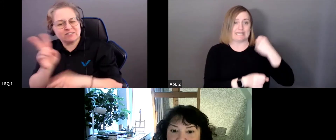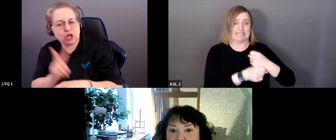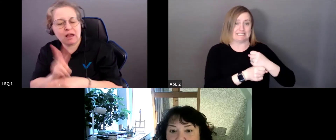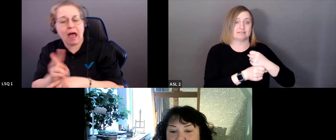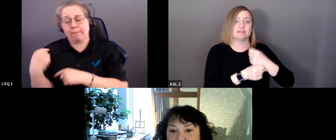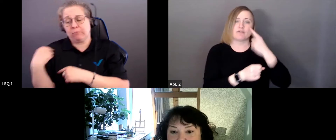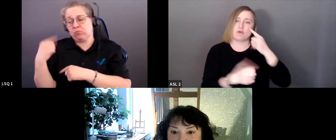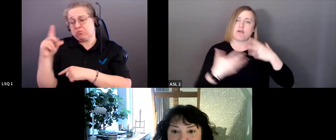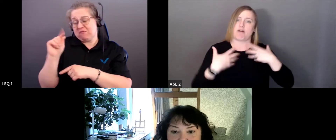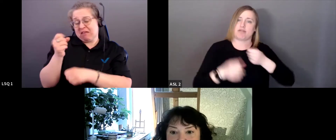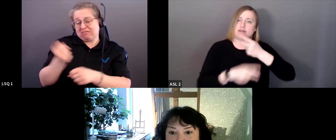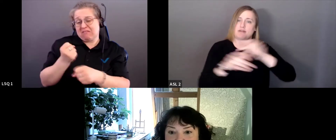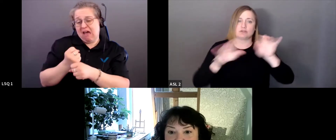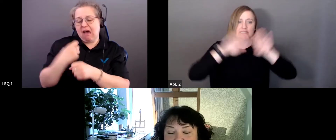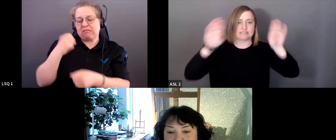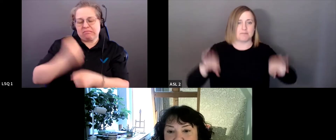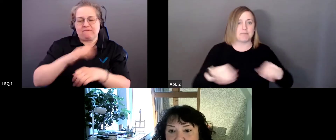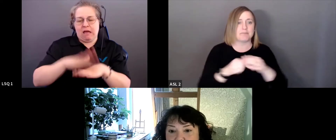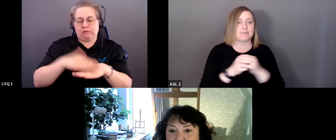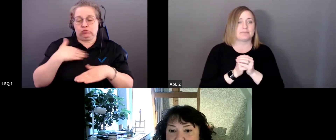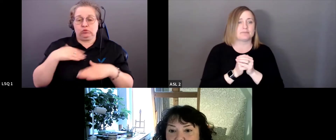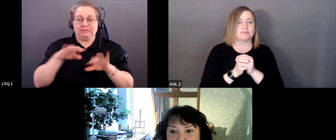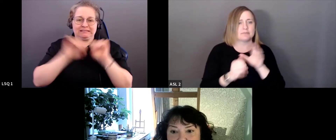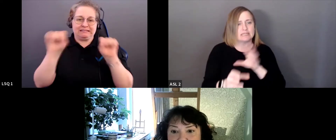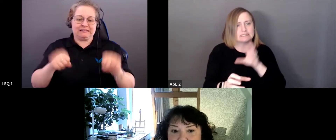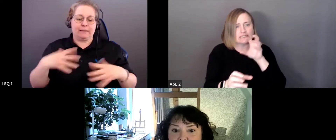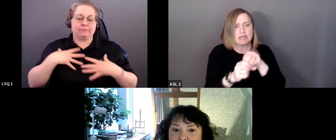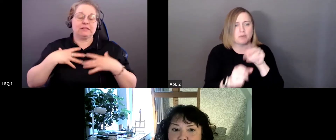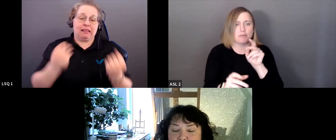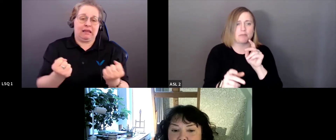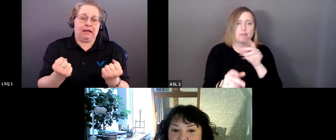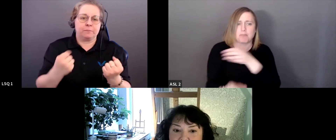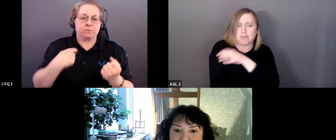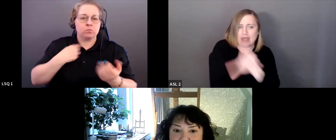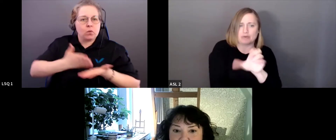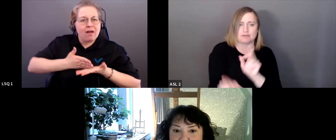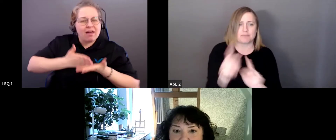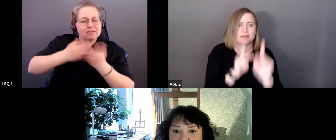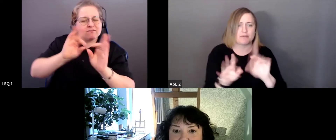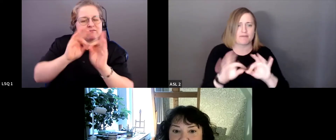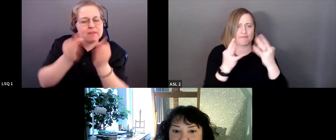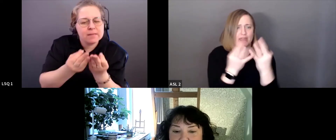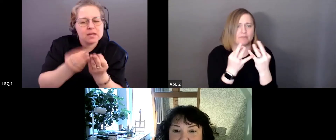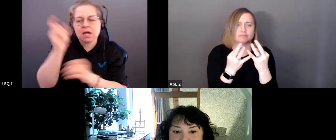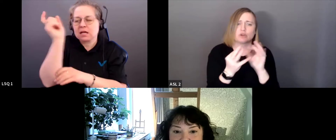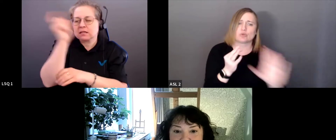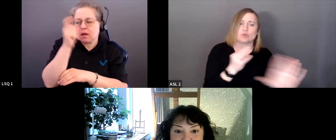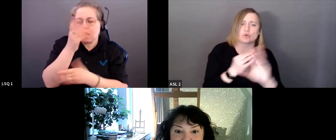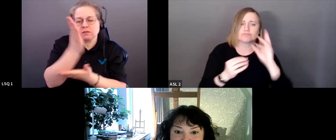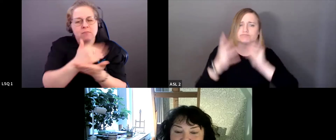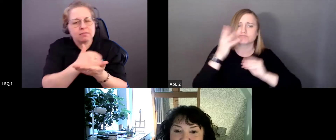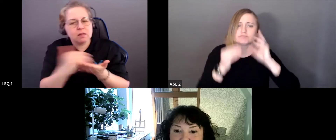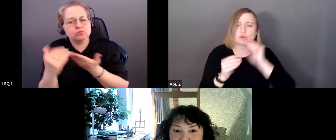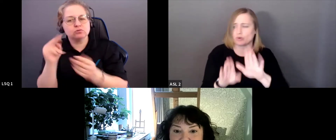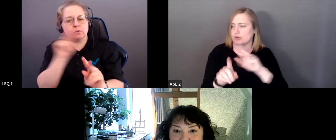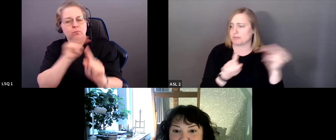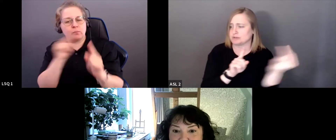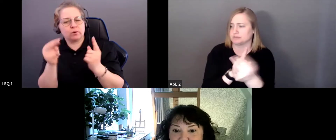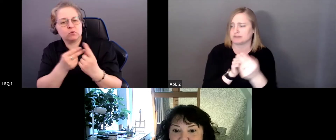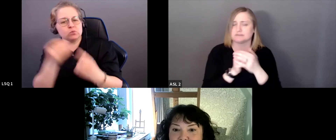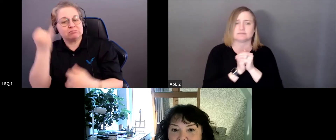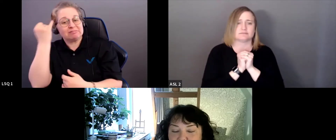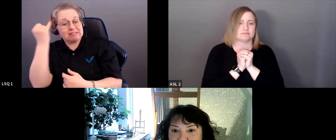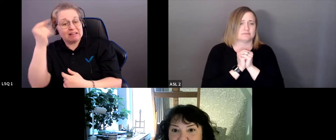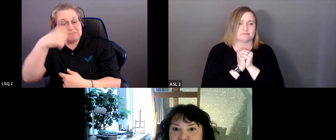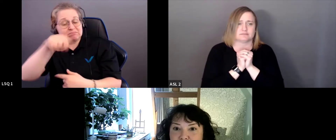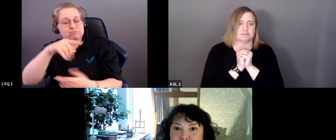J'aide les patients et les familles à partager leurs expériences, leurs points de vue et leurs idées. Travailler